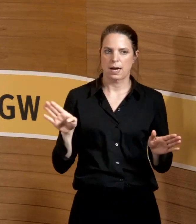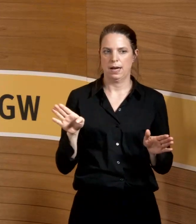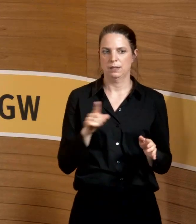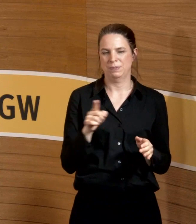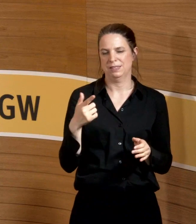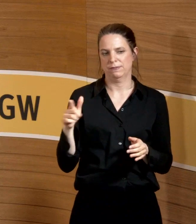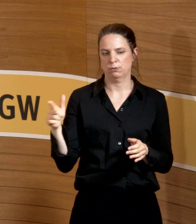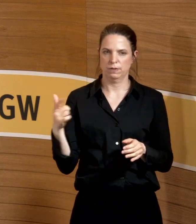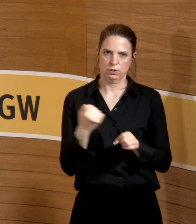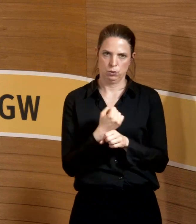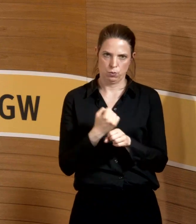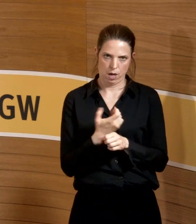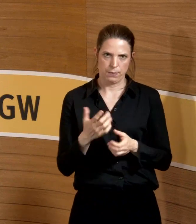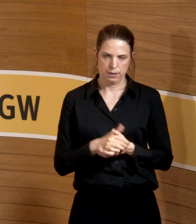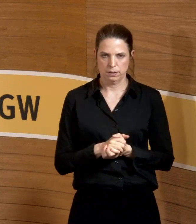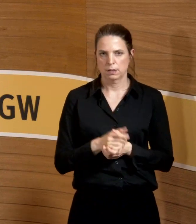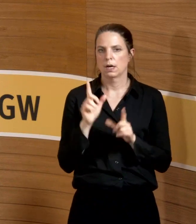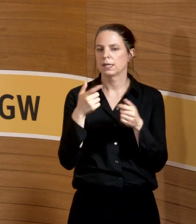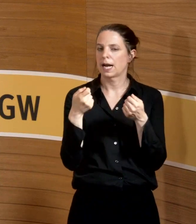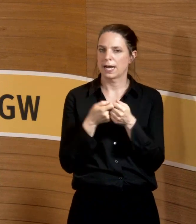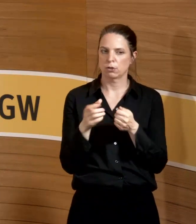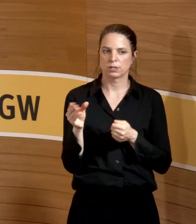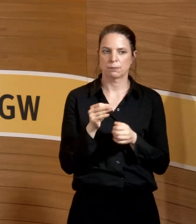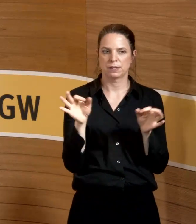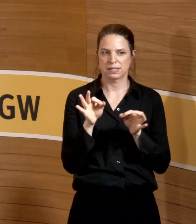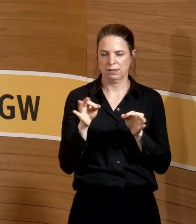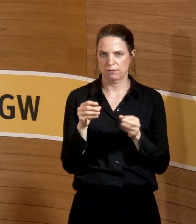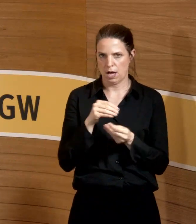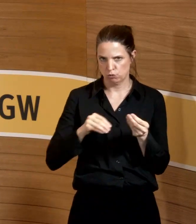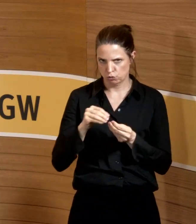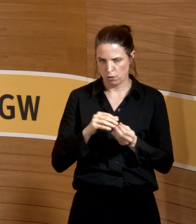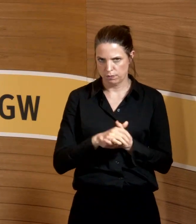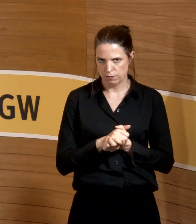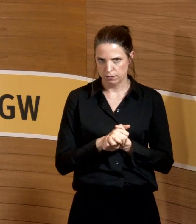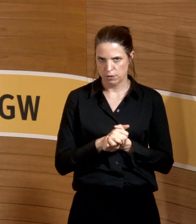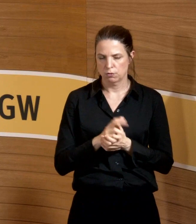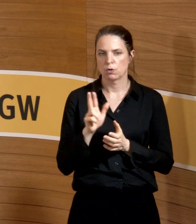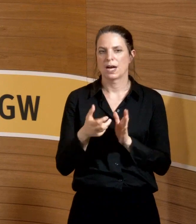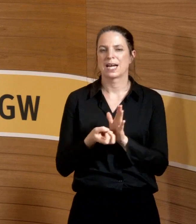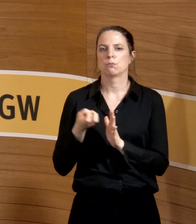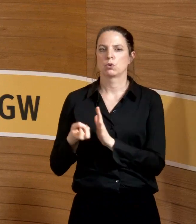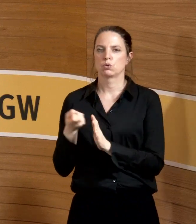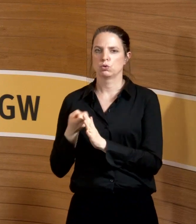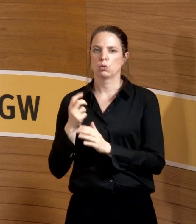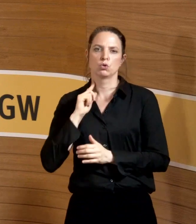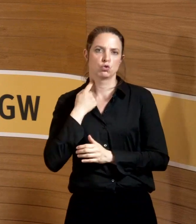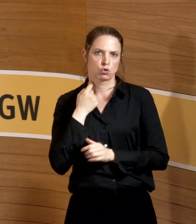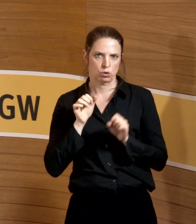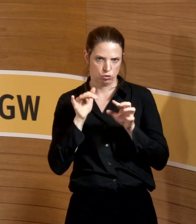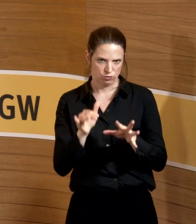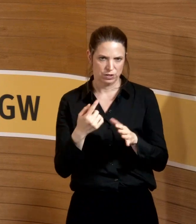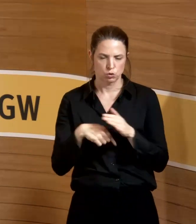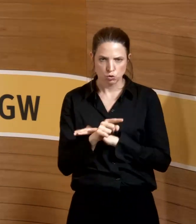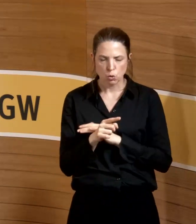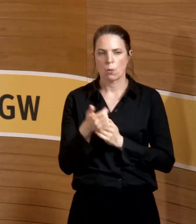bis 22 Uhr zu arbeiten. Kein Kontakt zu Gefahrstoffen, die sich eben sozusagen reproduzionstoxische Wirkungen auf oder über die